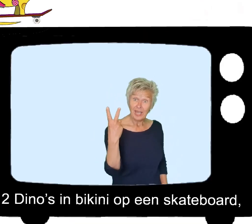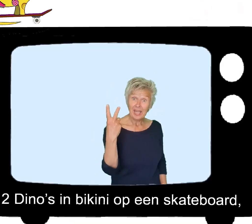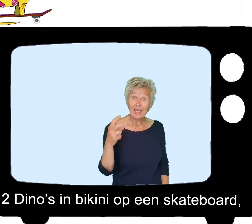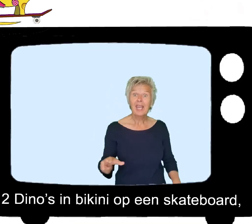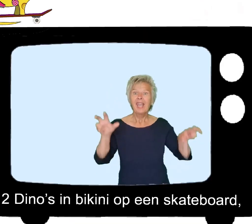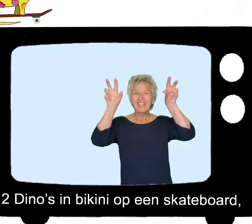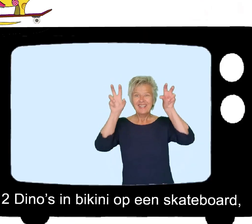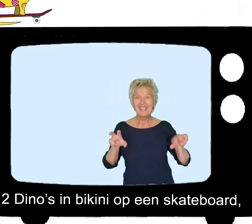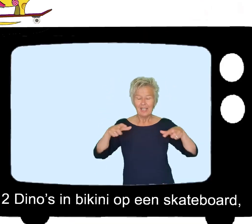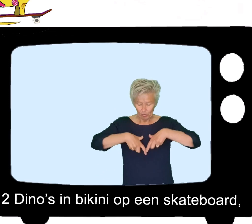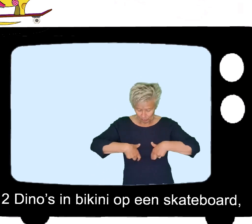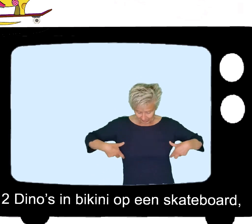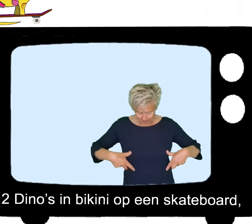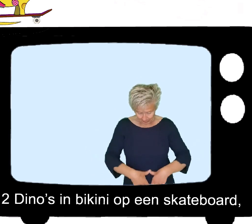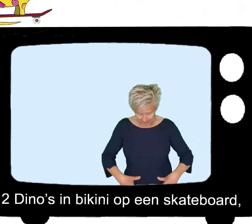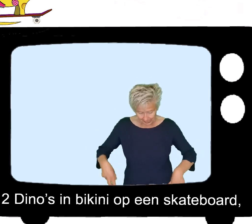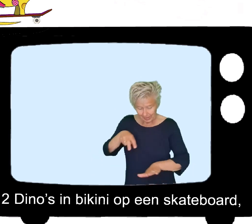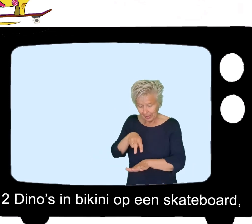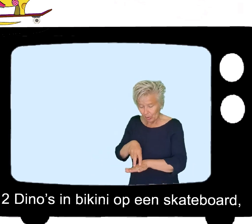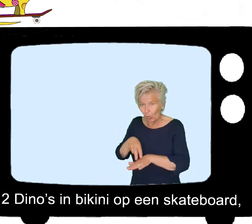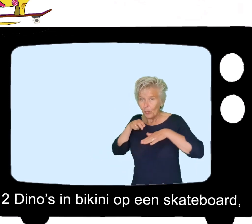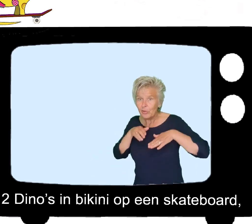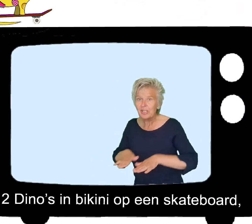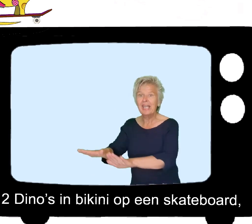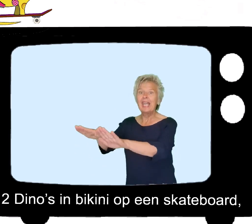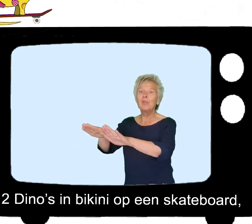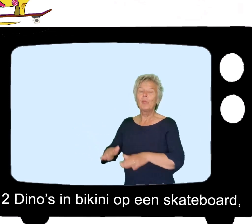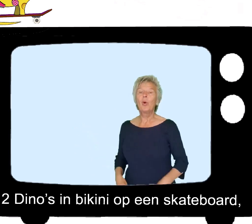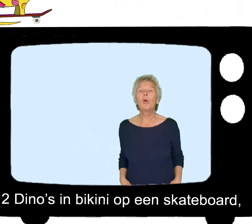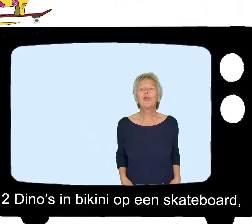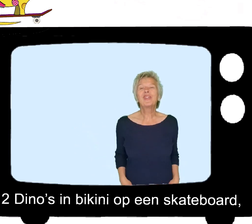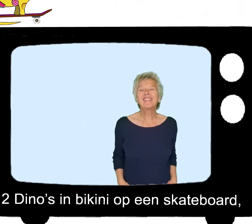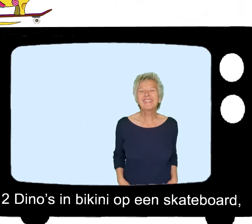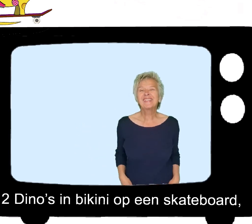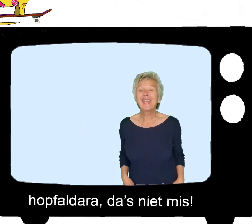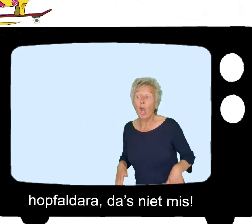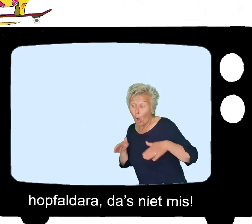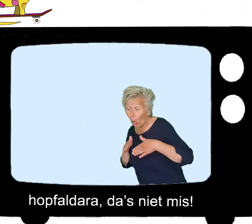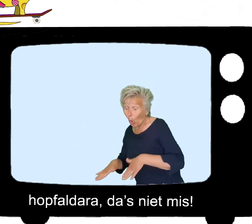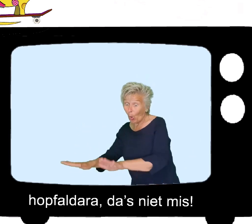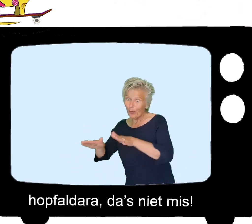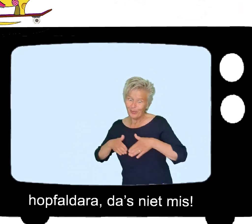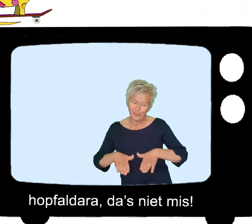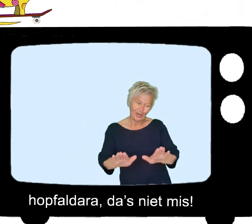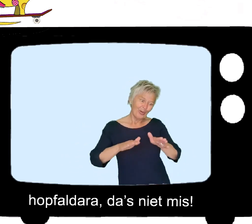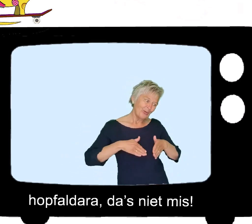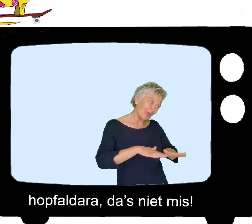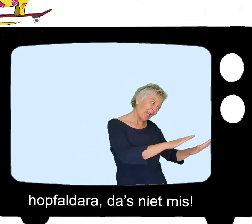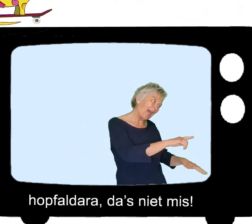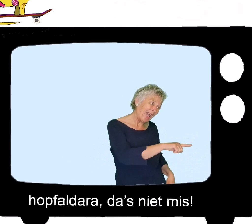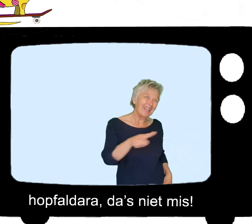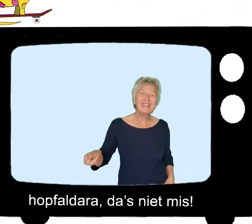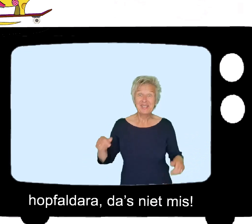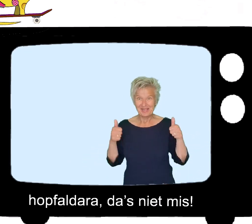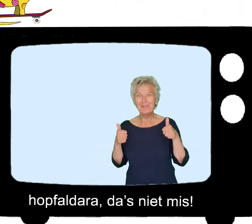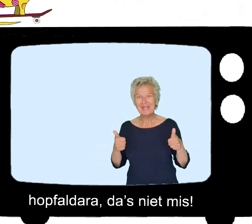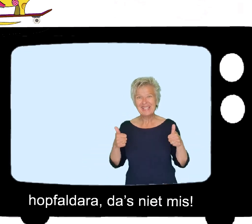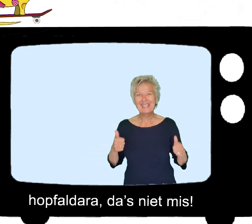Twee dino's in bikini op een skateboard Hop, pauldera, dat is niet mis